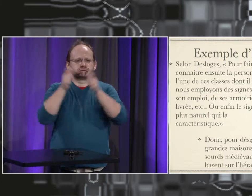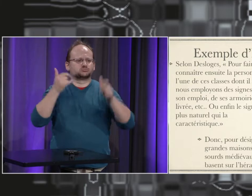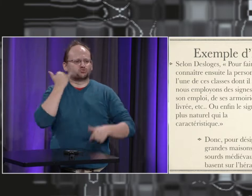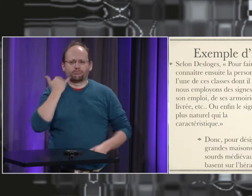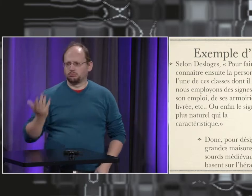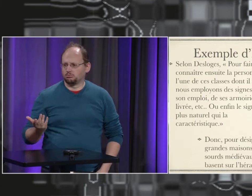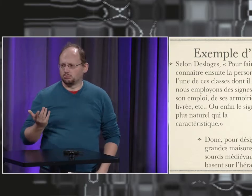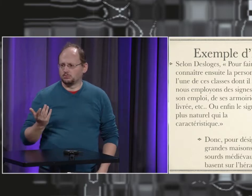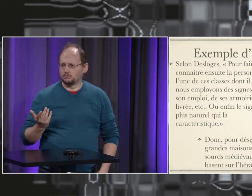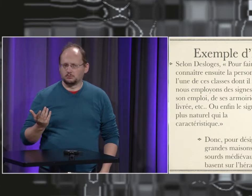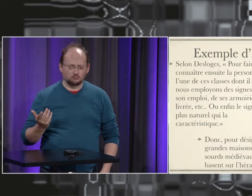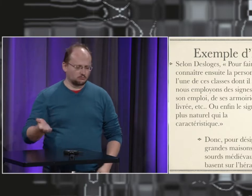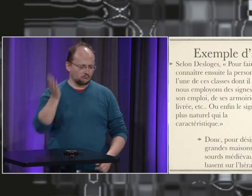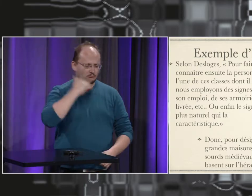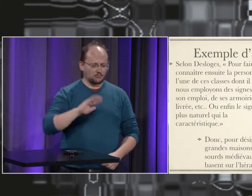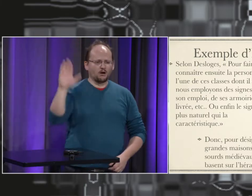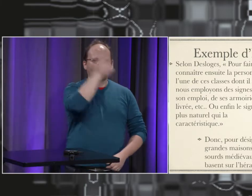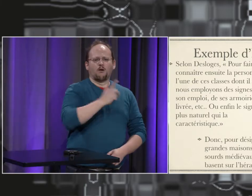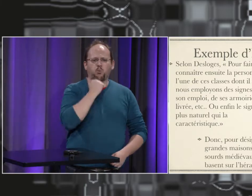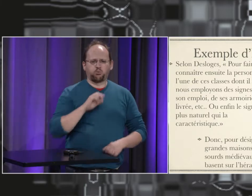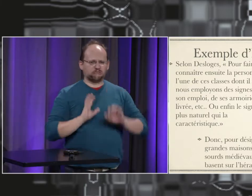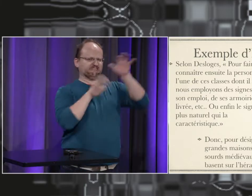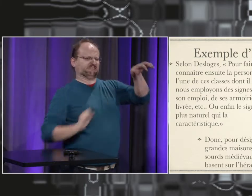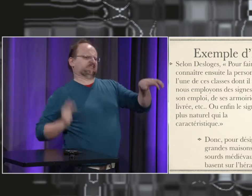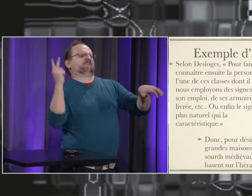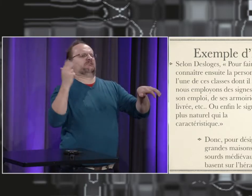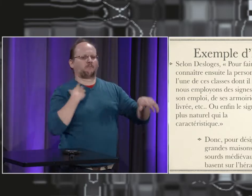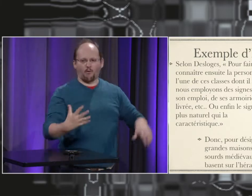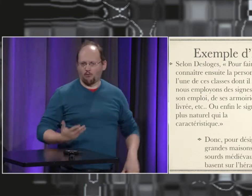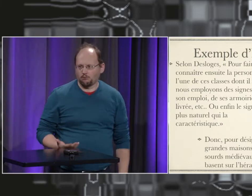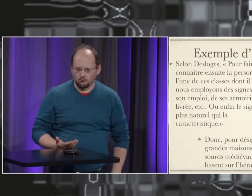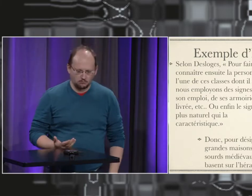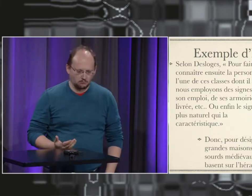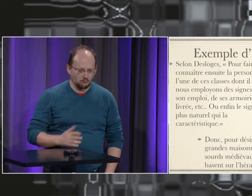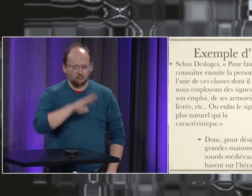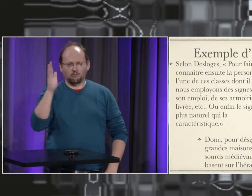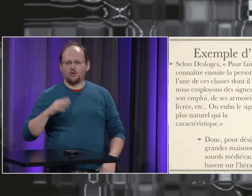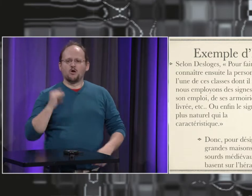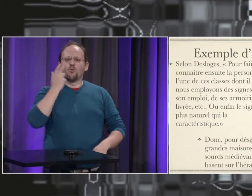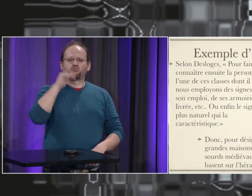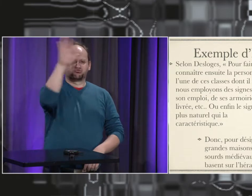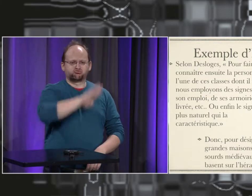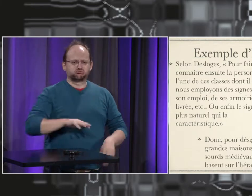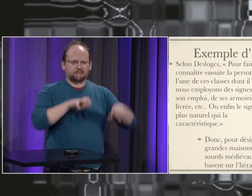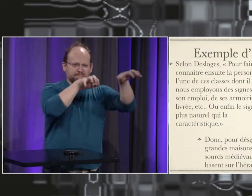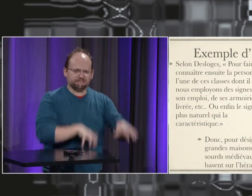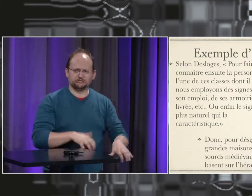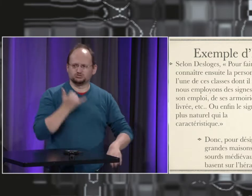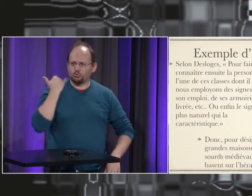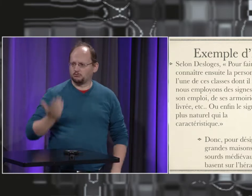là on a un blason rouge avec un château là on a un autre blason rouge avec des lions un autre blason rouge